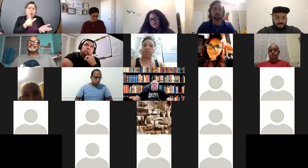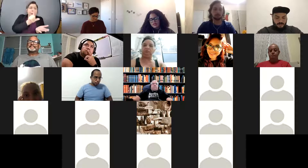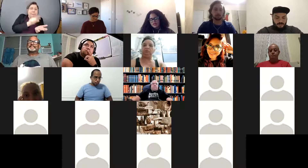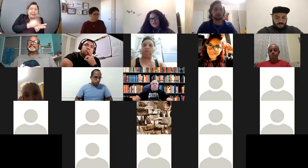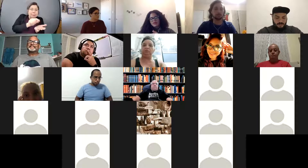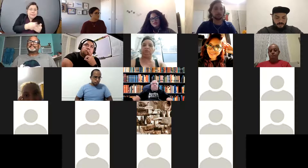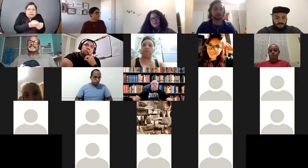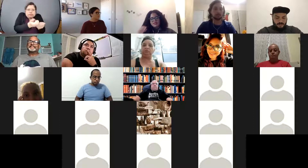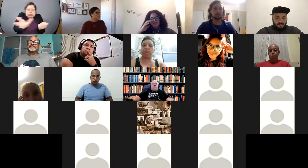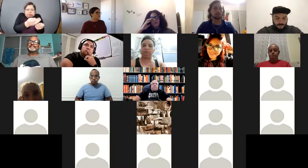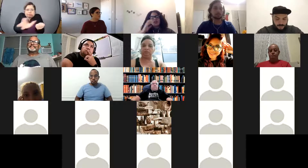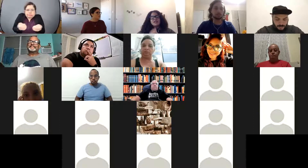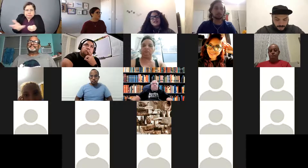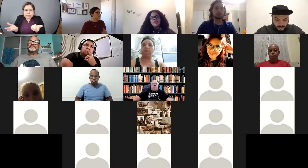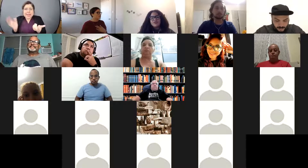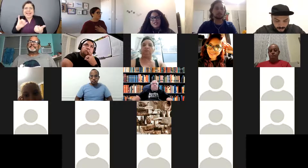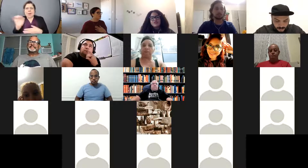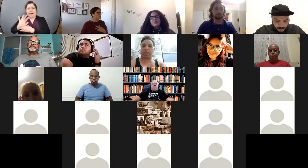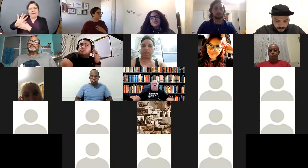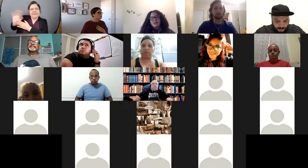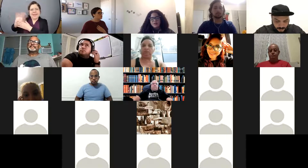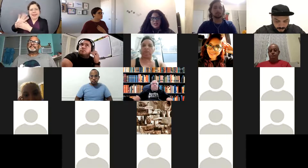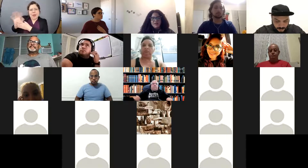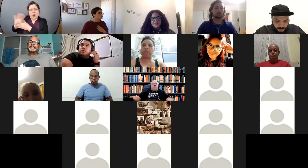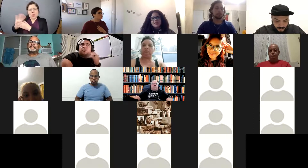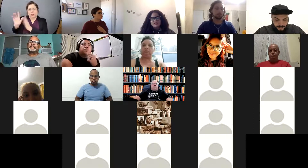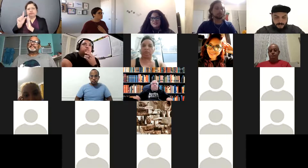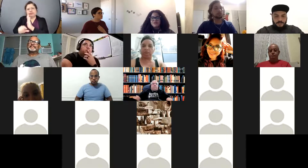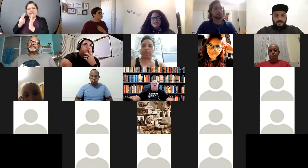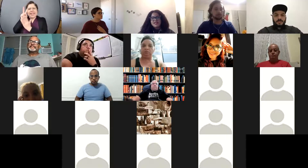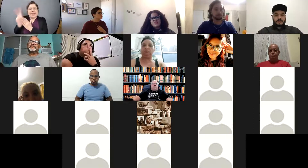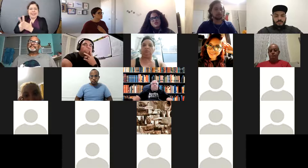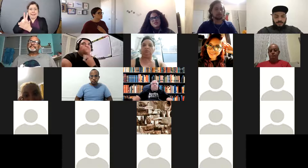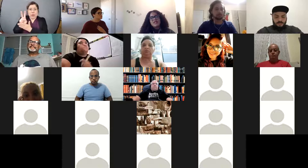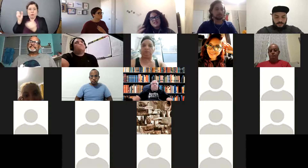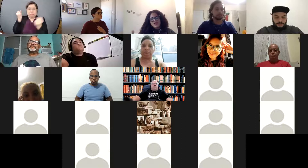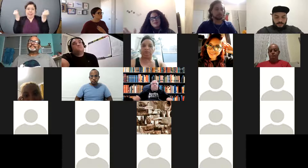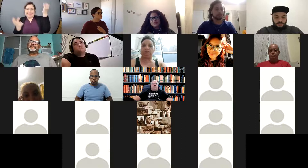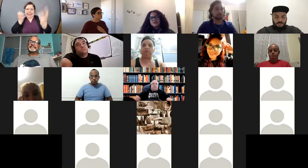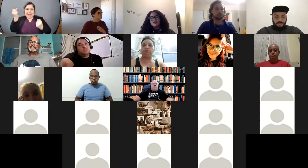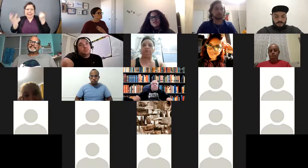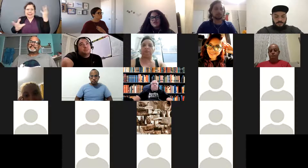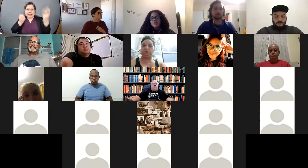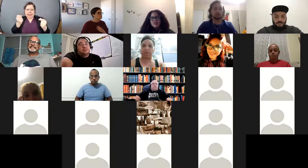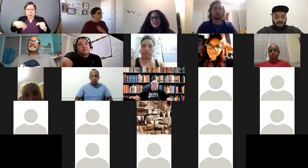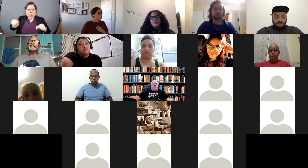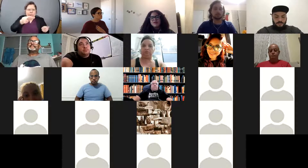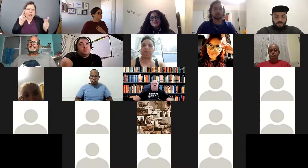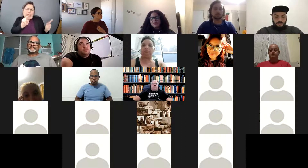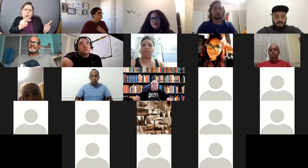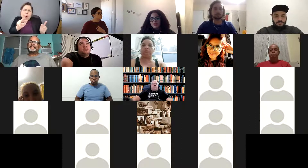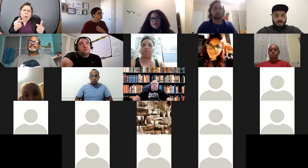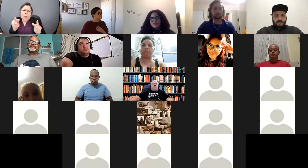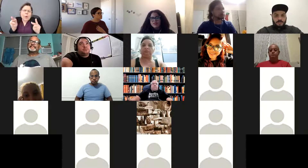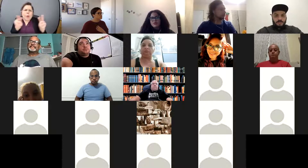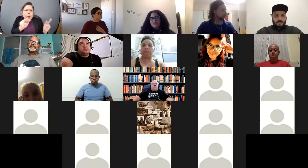pues hemos creado esta colección de contenidos, y la primera campaña de distancia física no social, y ya las próximas, como les dijimos, van a